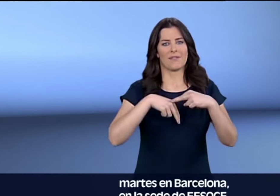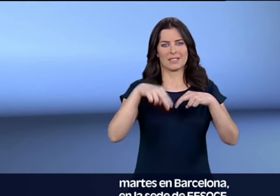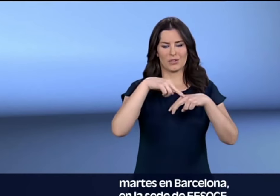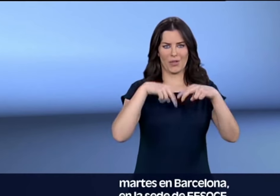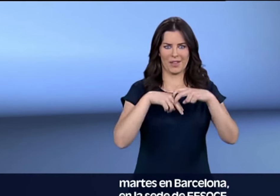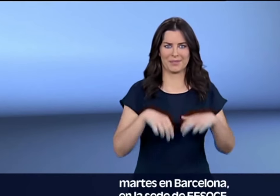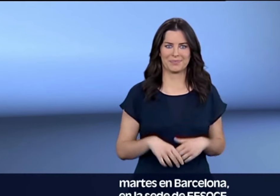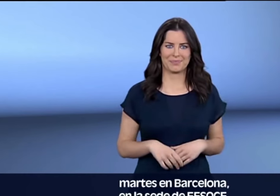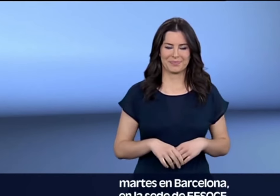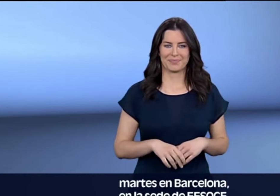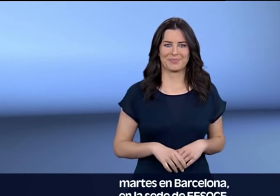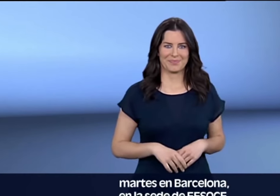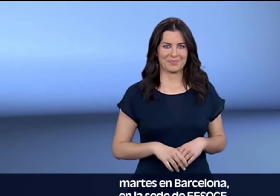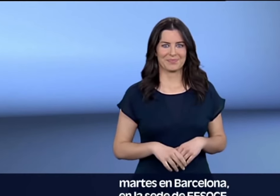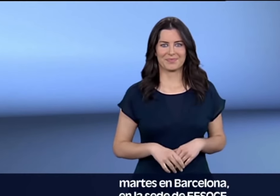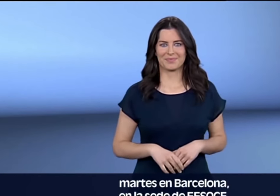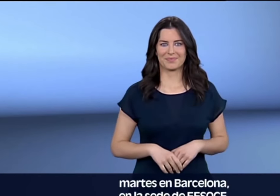martes en Barcelona en la sede de FESOCE.